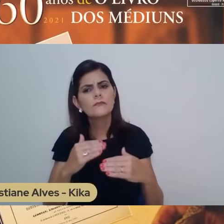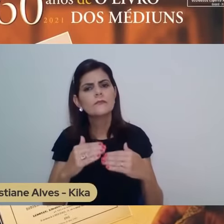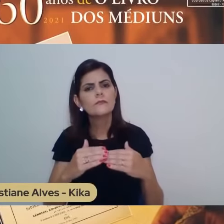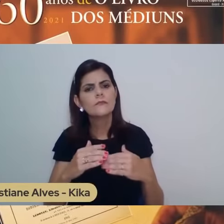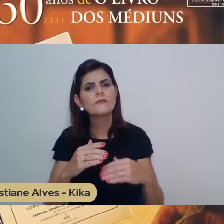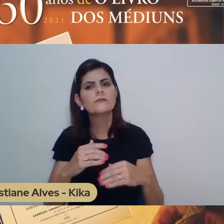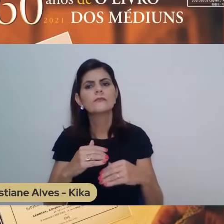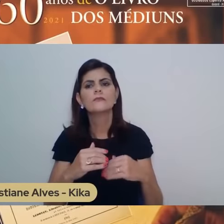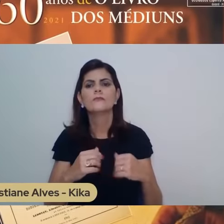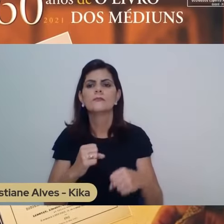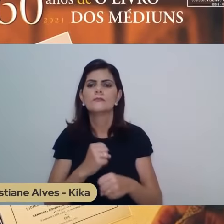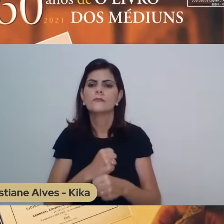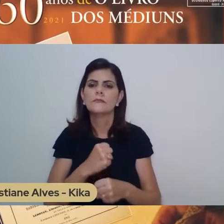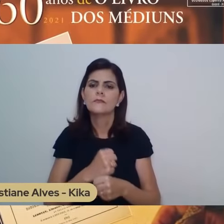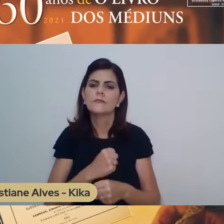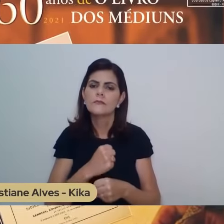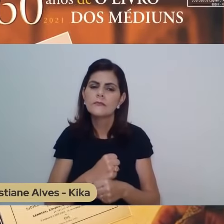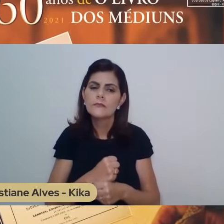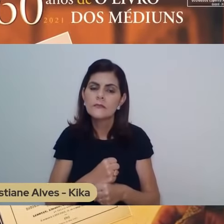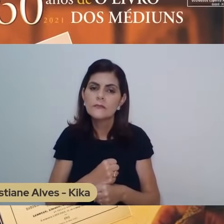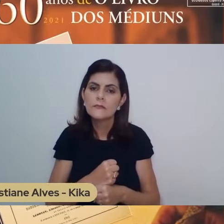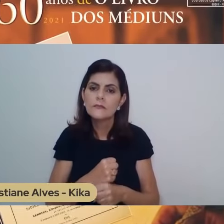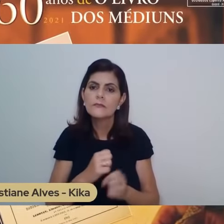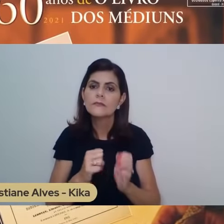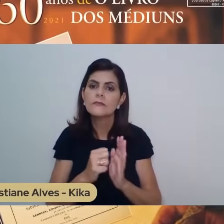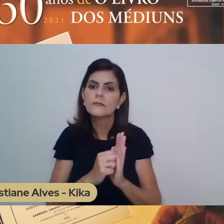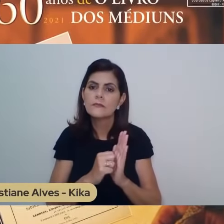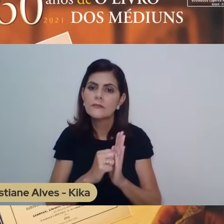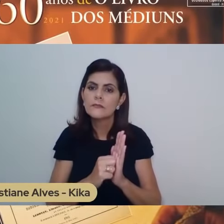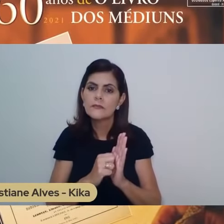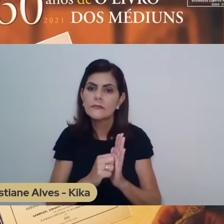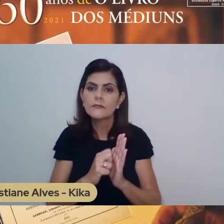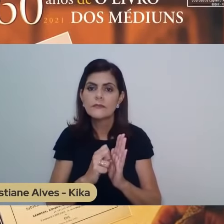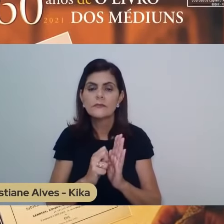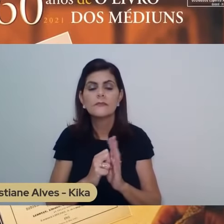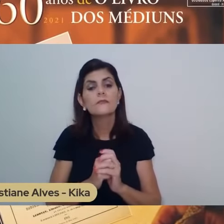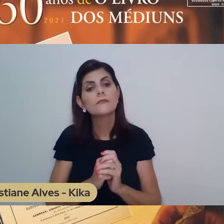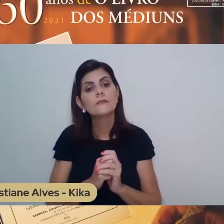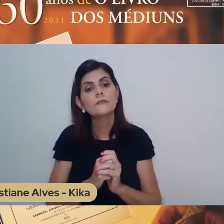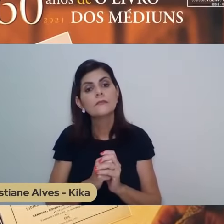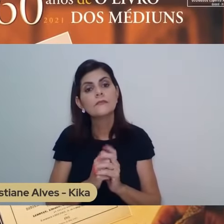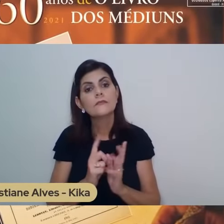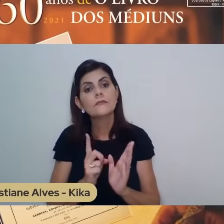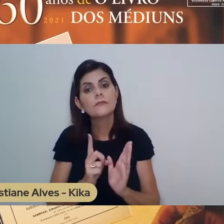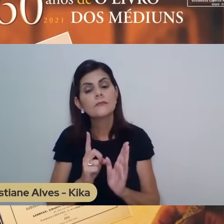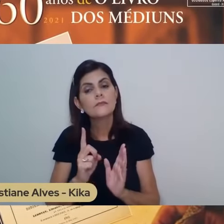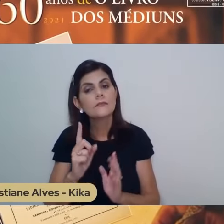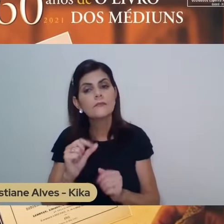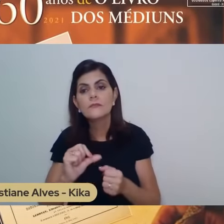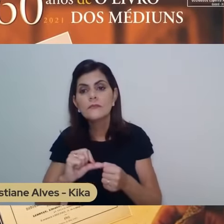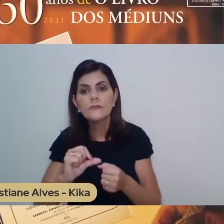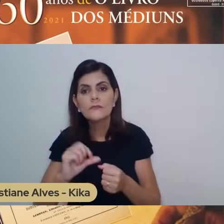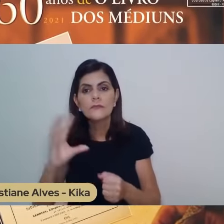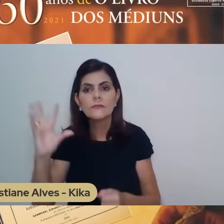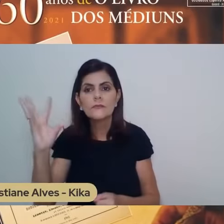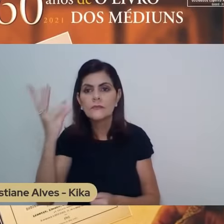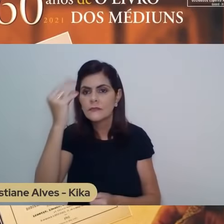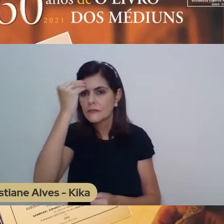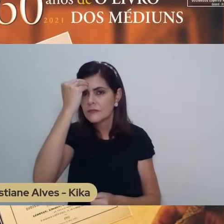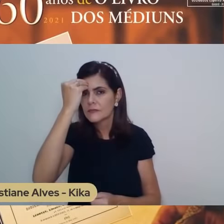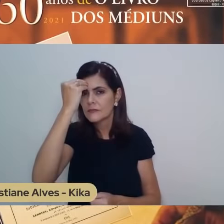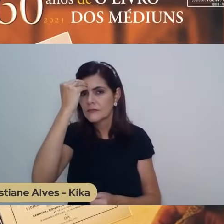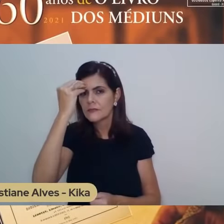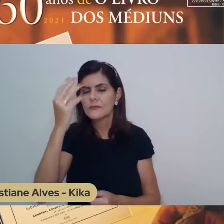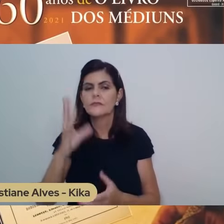perfeito de influência pessoal e meio adverso. Então não fez da mediunidade também meio de